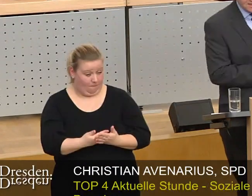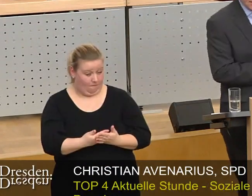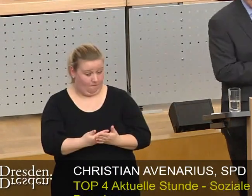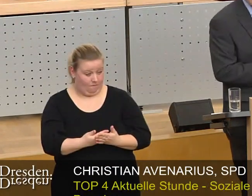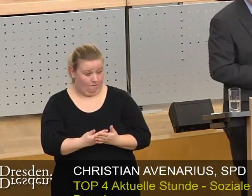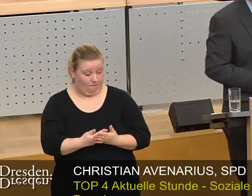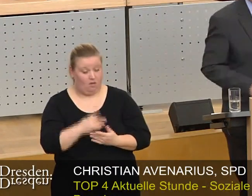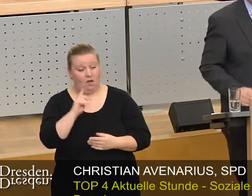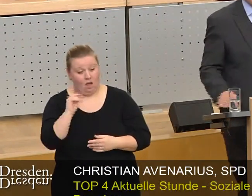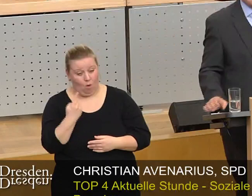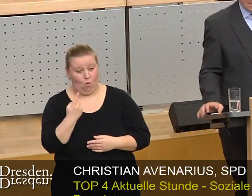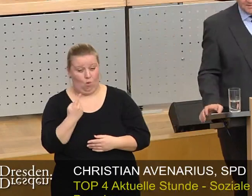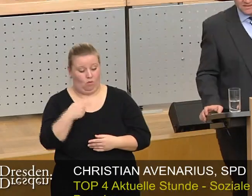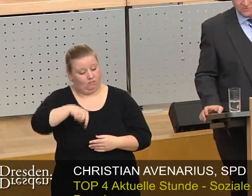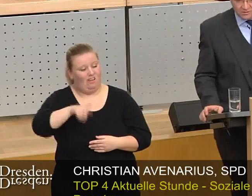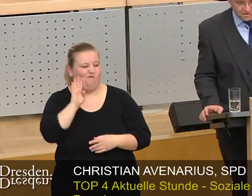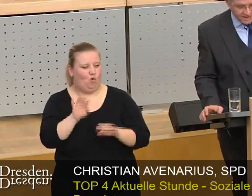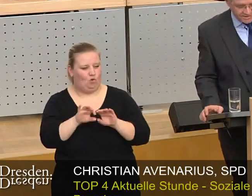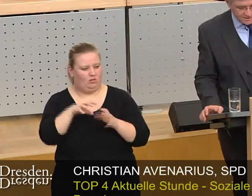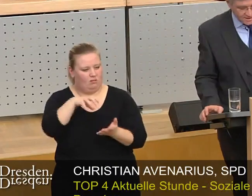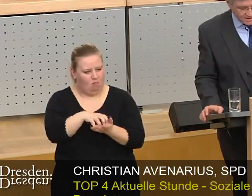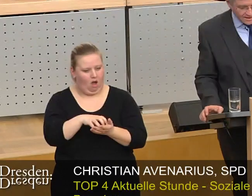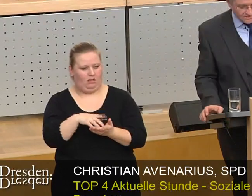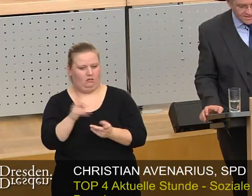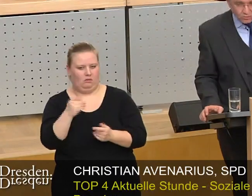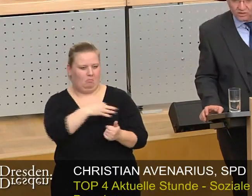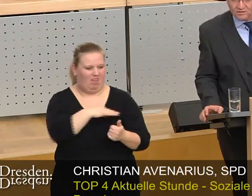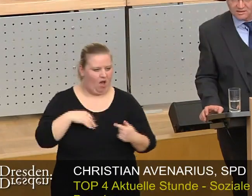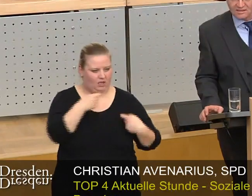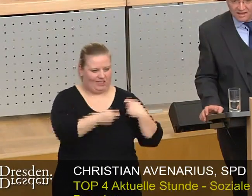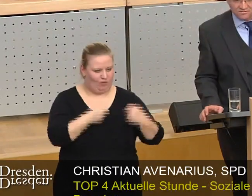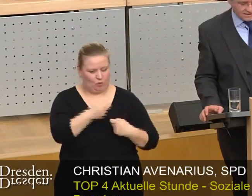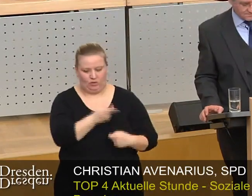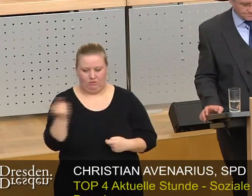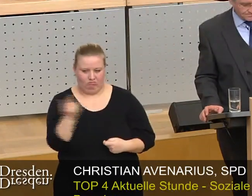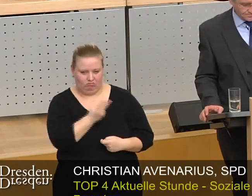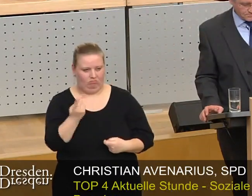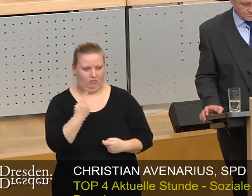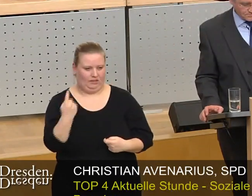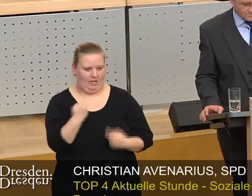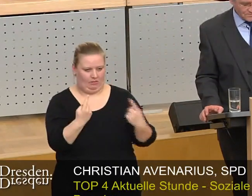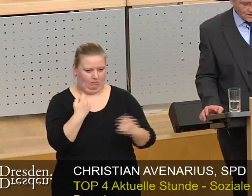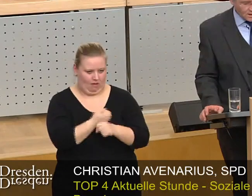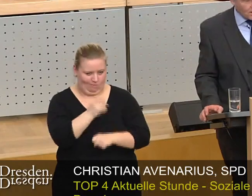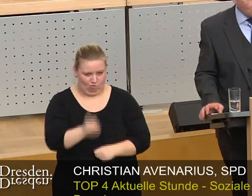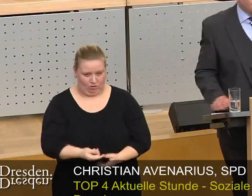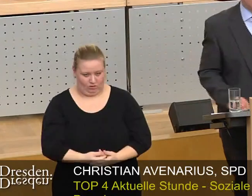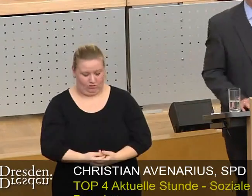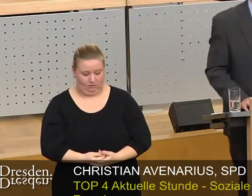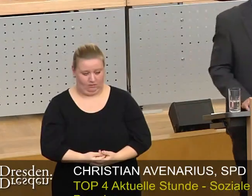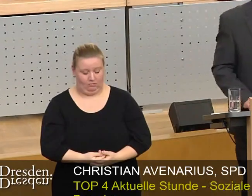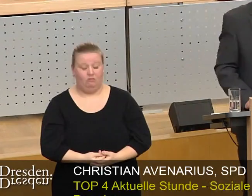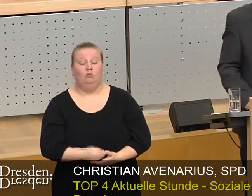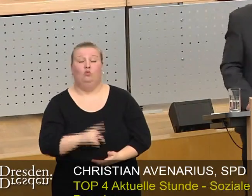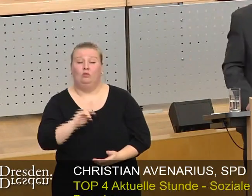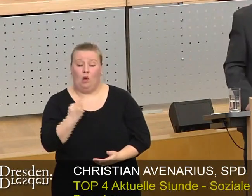wesentlichen Teil vom Markt selbst von privaten Investoren getragen werden. Und hier